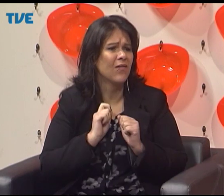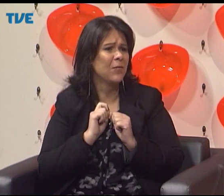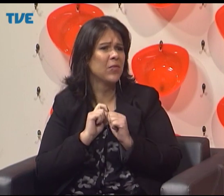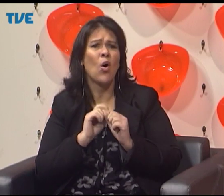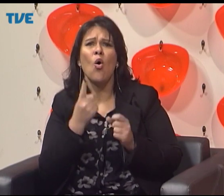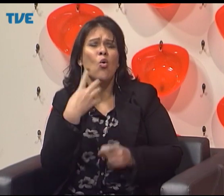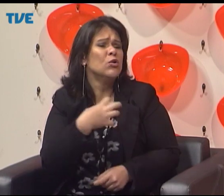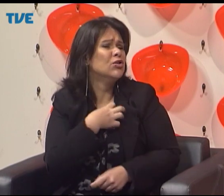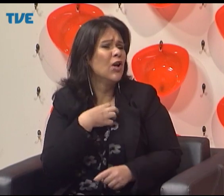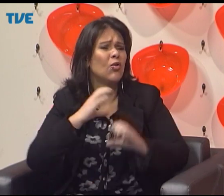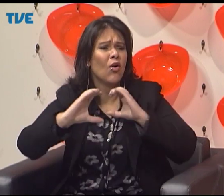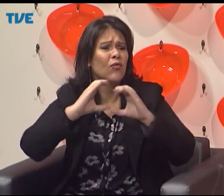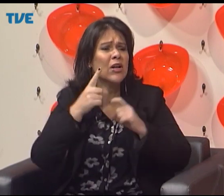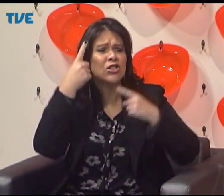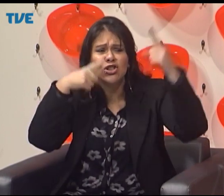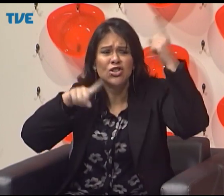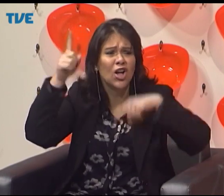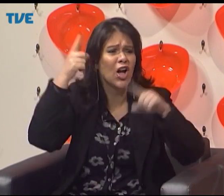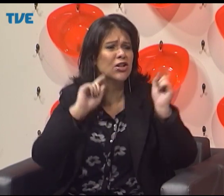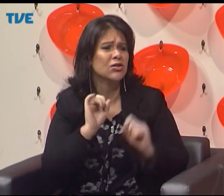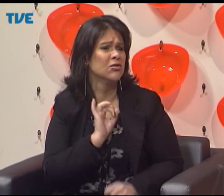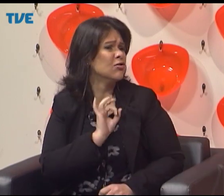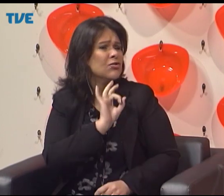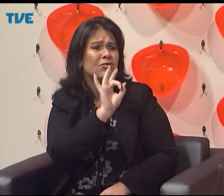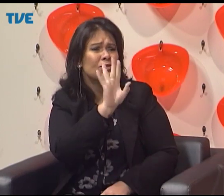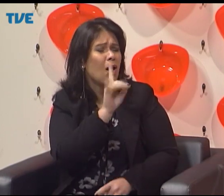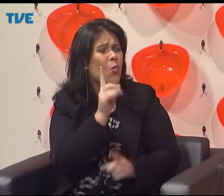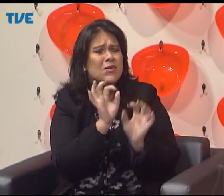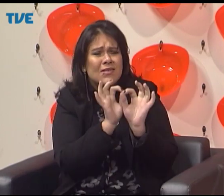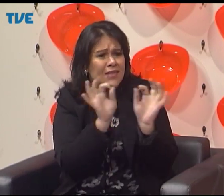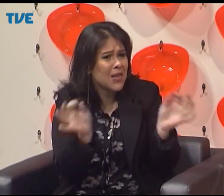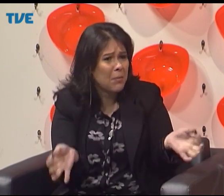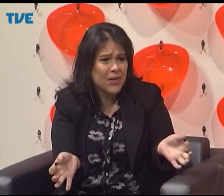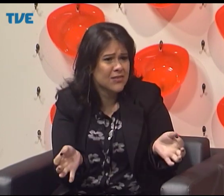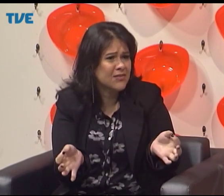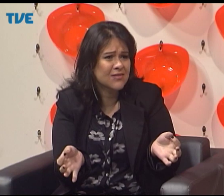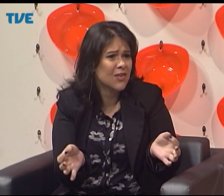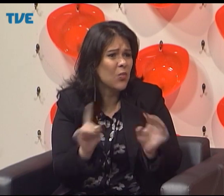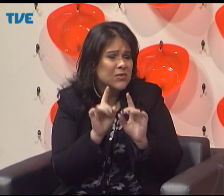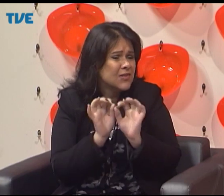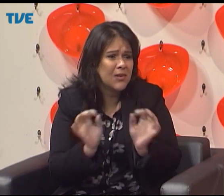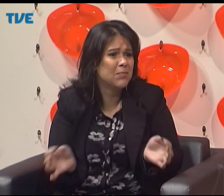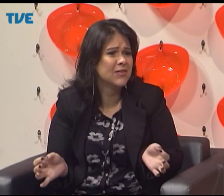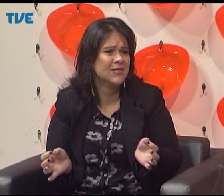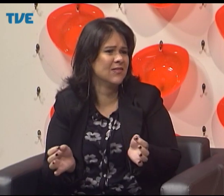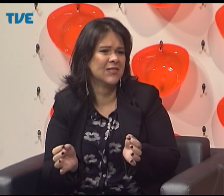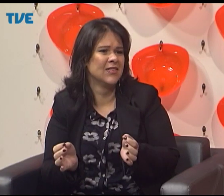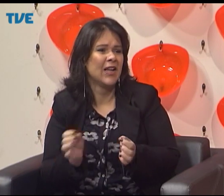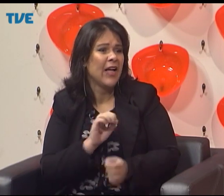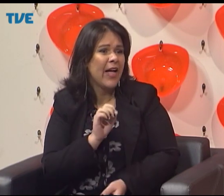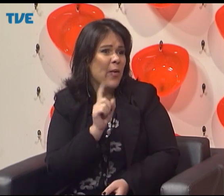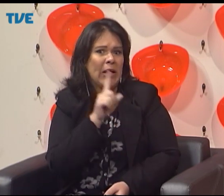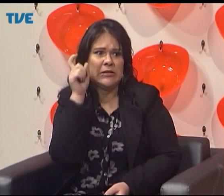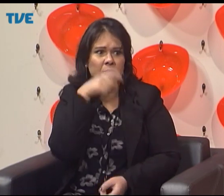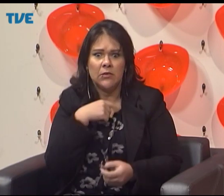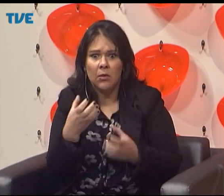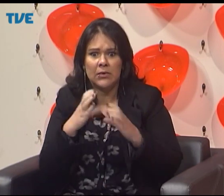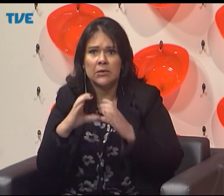é de... A gente consegue sim estabelecer se a pessoa não sabe língua de sinais, bom, vamos pela escrita ou vamos por um outro